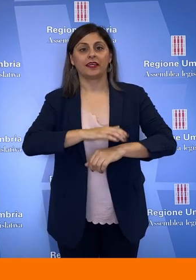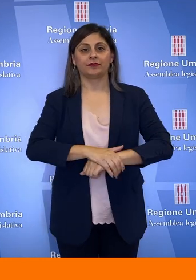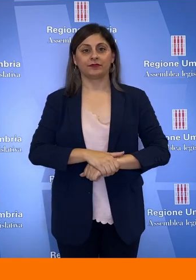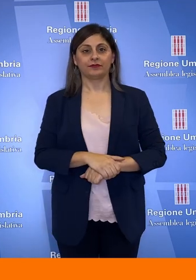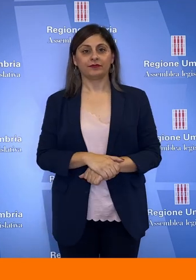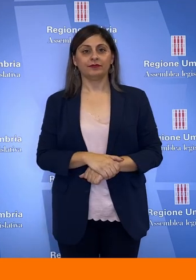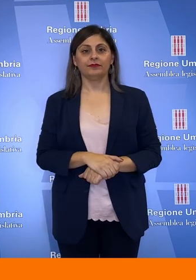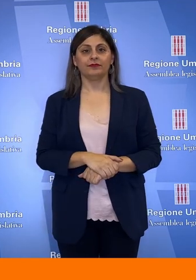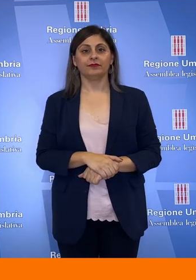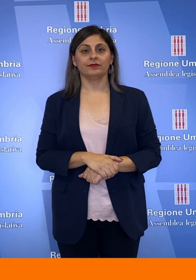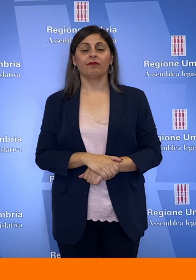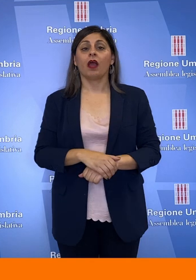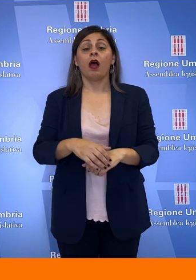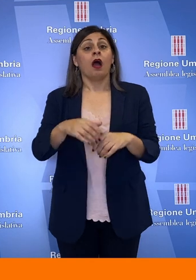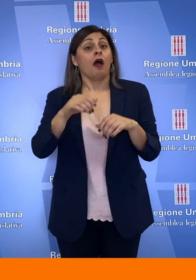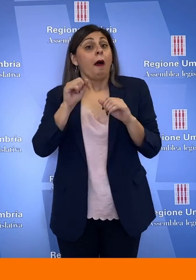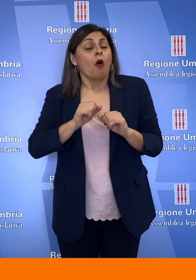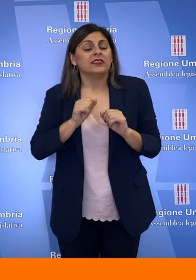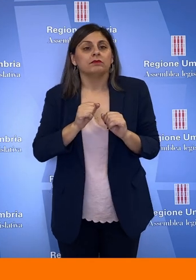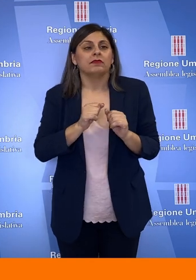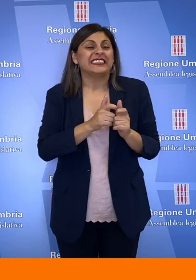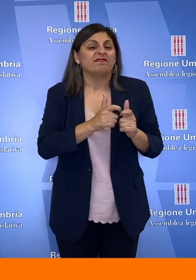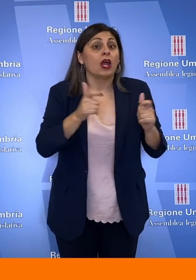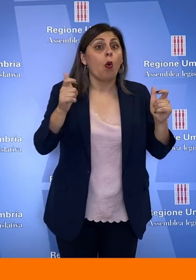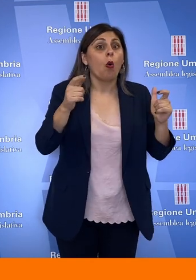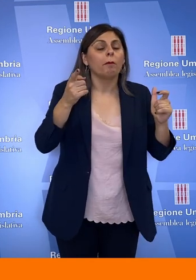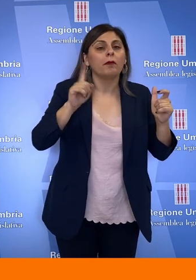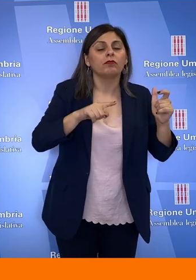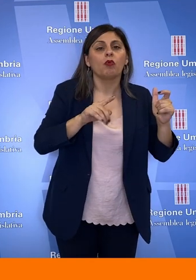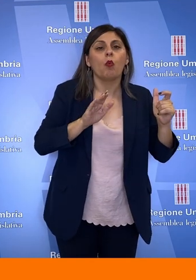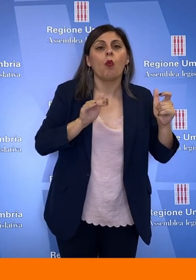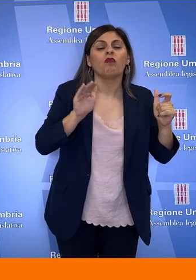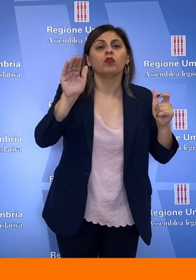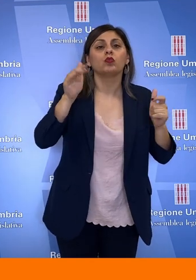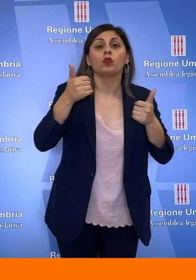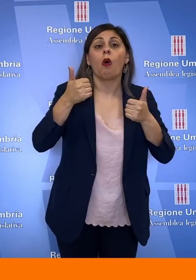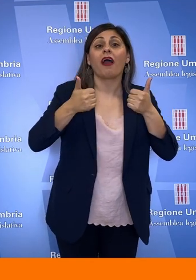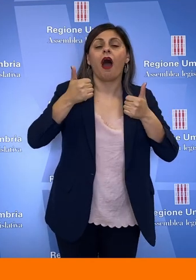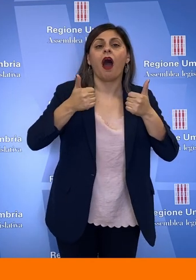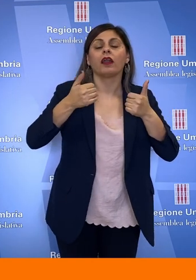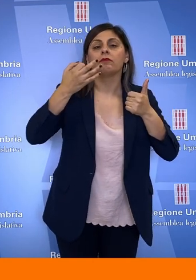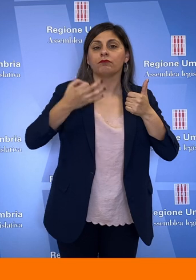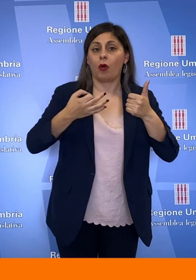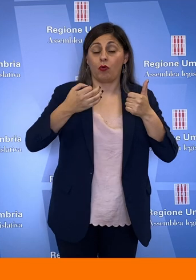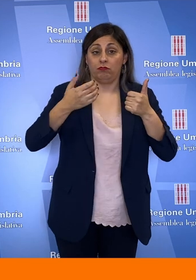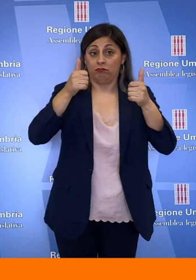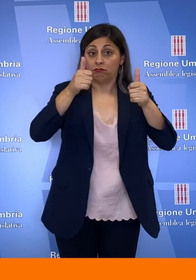Possibili sviluppi e prerogative della futura gara del trasporto pubblico locale su questo tema,